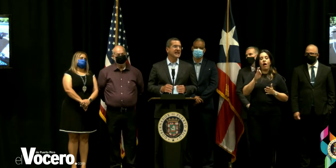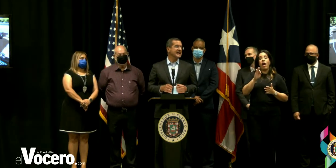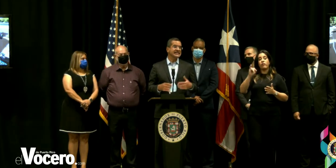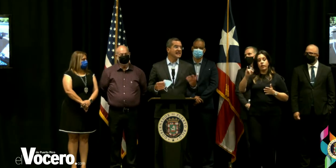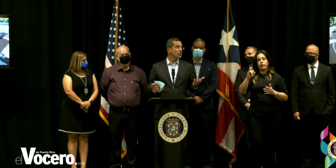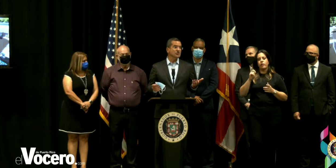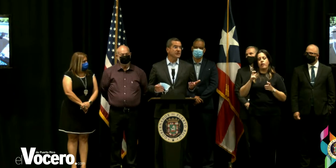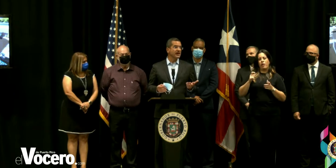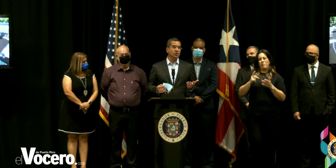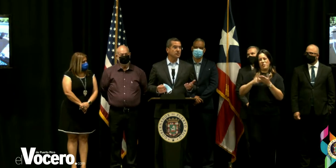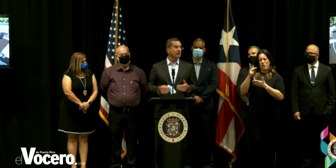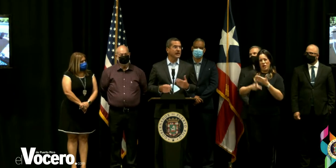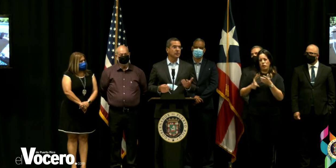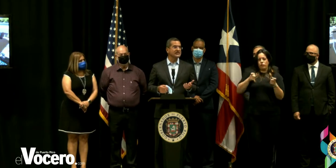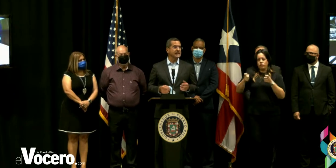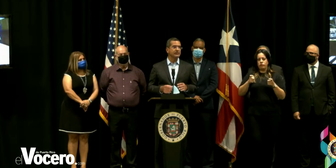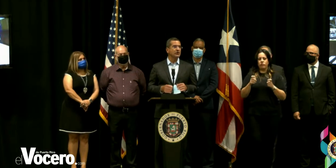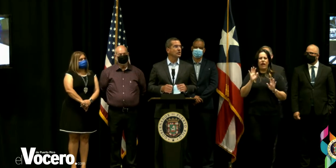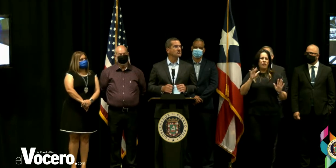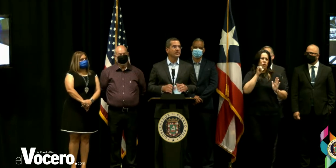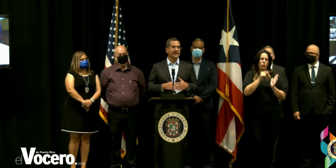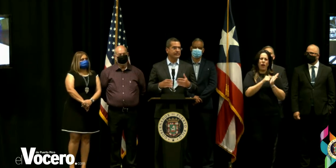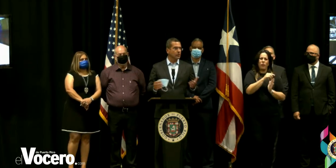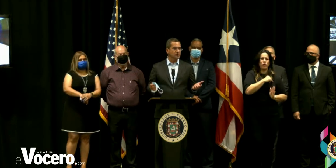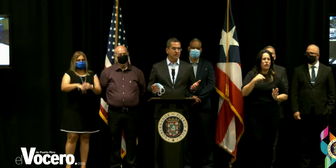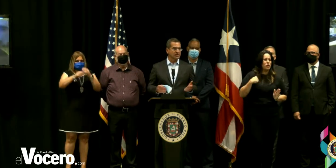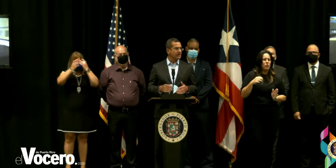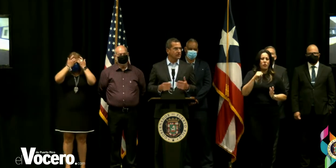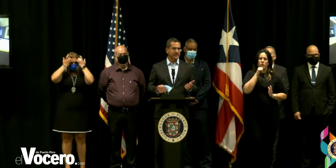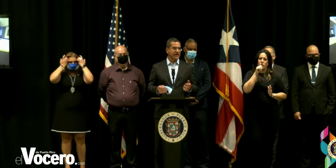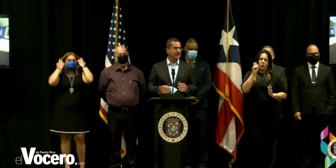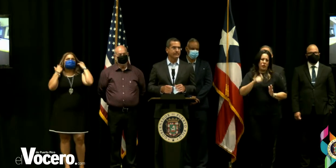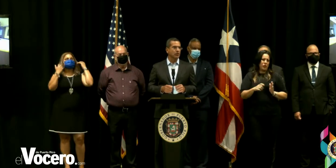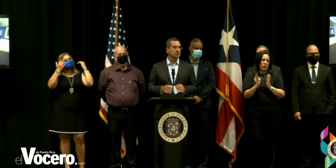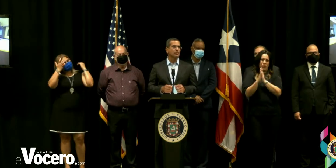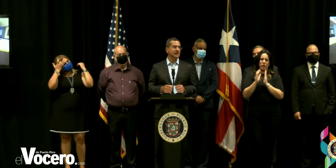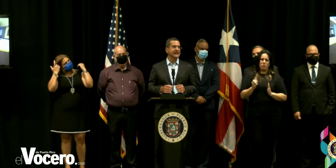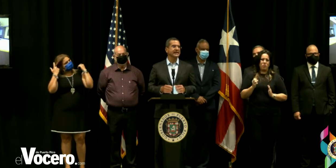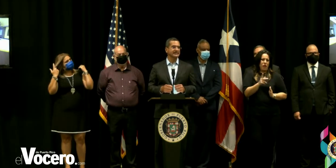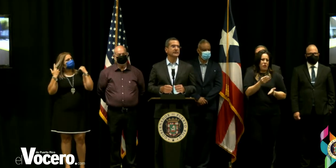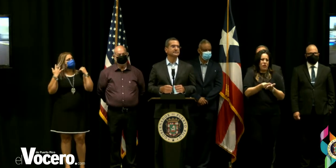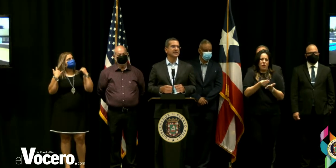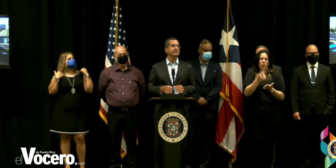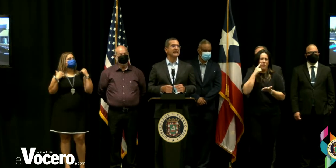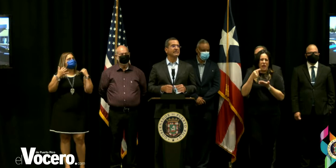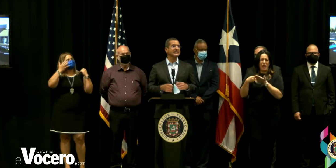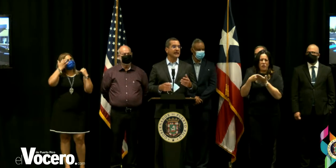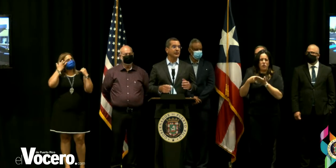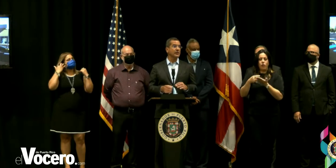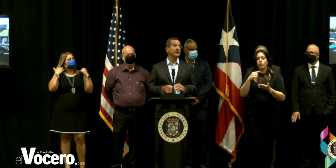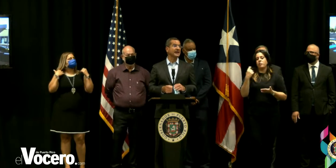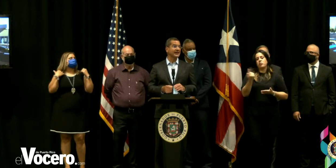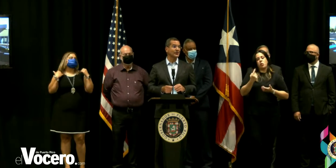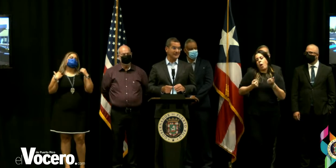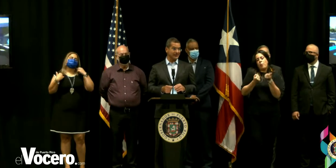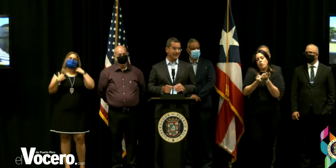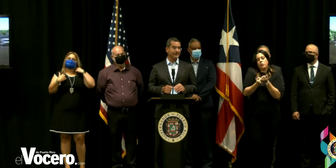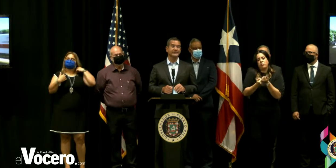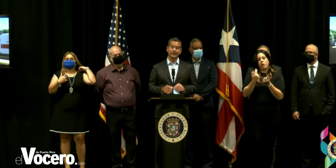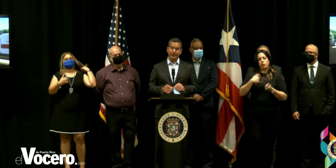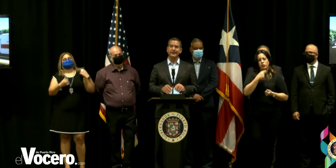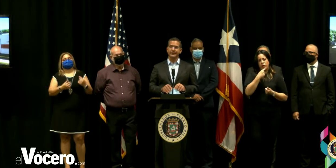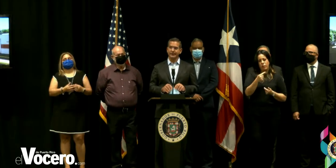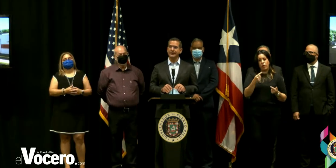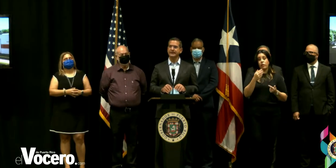si en esa no conlleva costo para el municipio no se va a solicitar reembolso por esa gestión es meramente de apoyo porque aquí lo que se